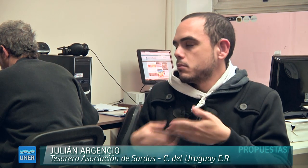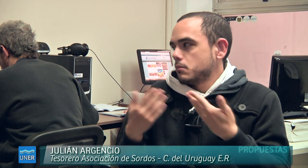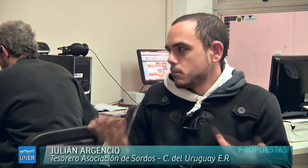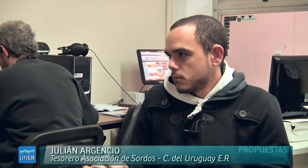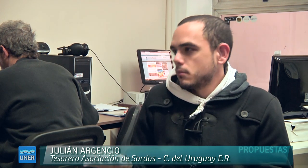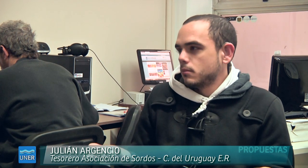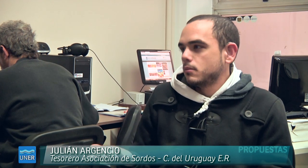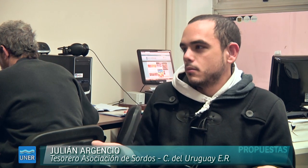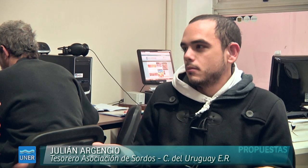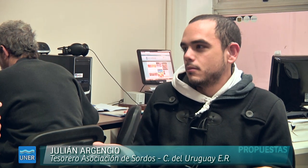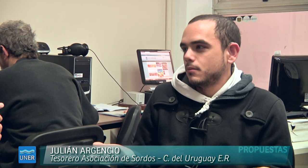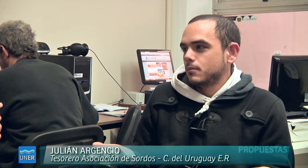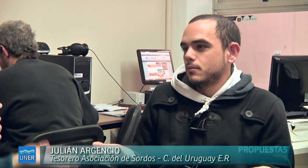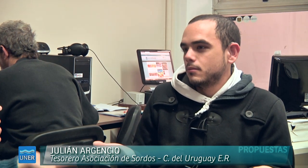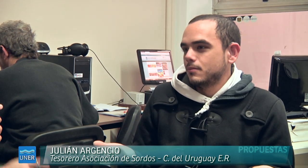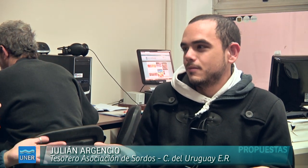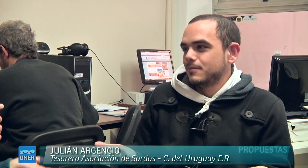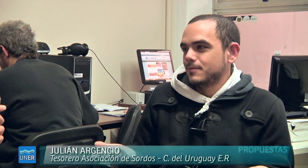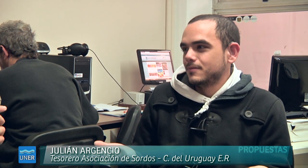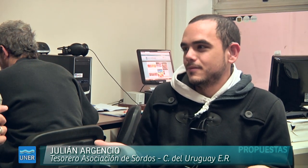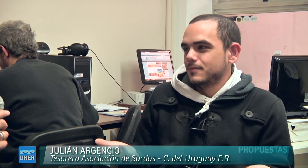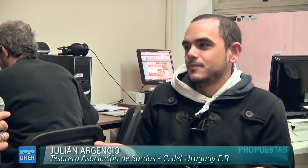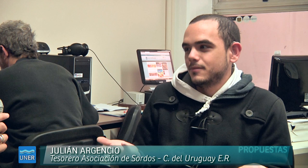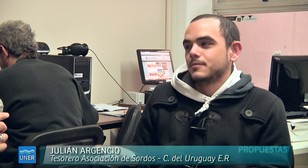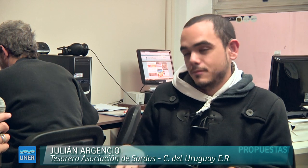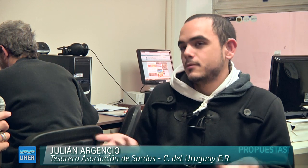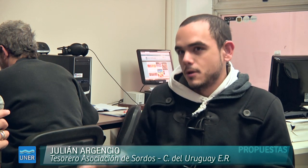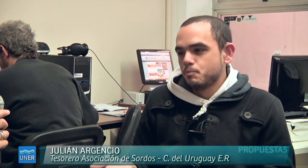carreras, a través de la página web poder ver qué podemos elegir para poder estudiar.